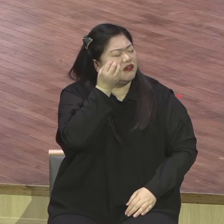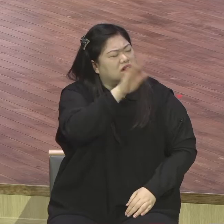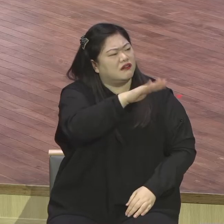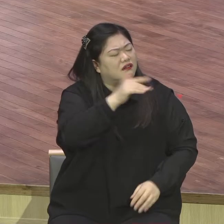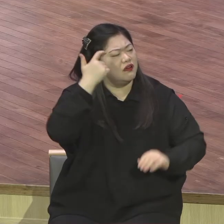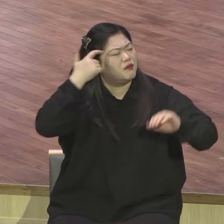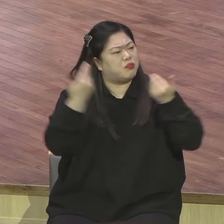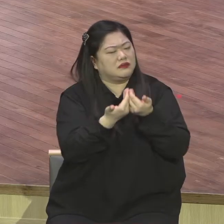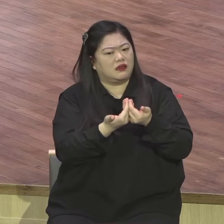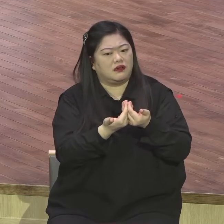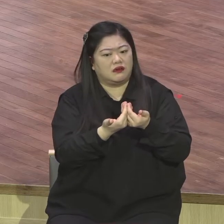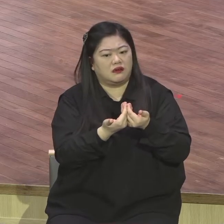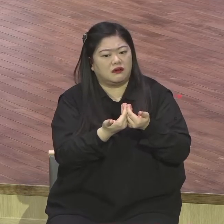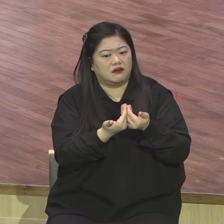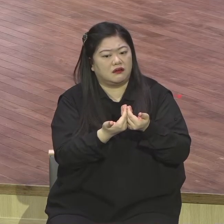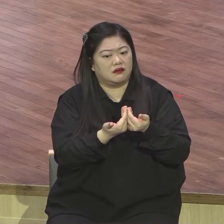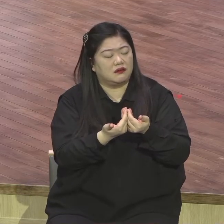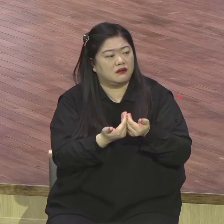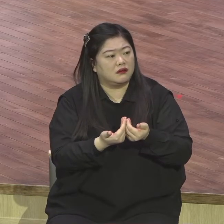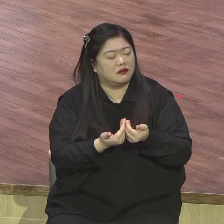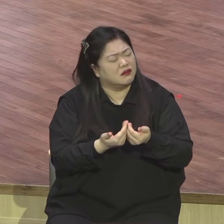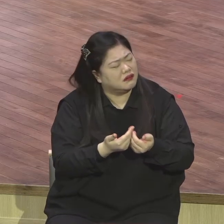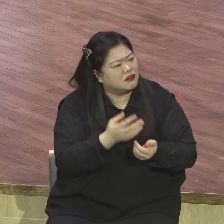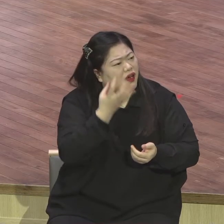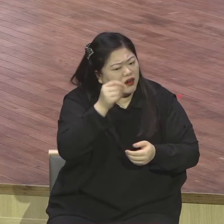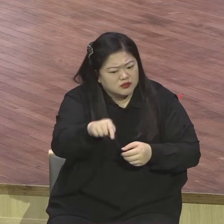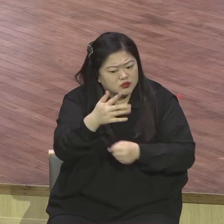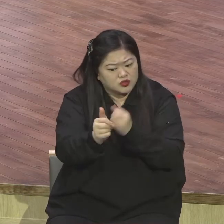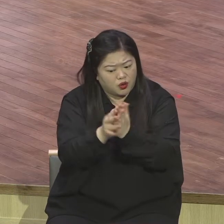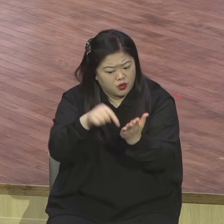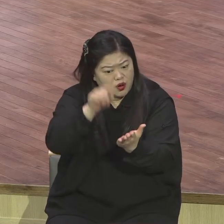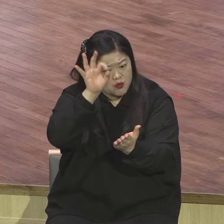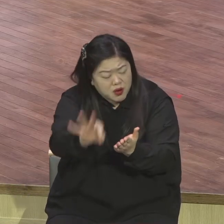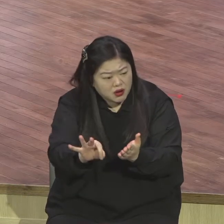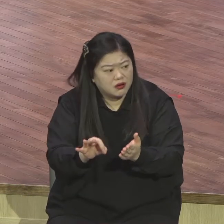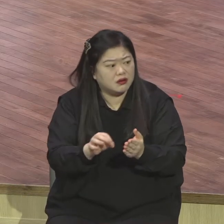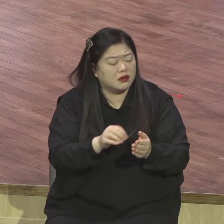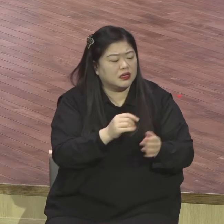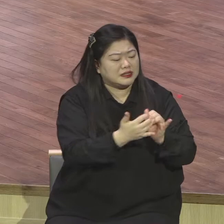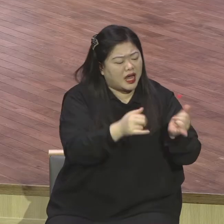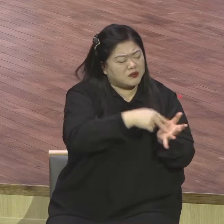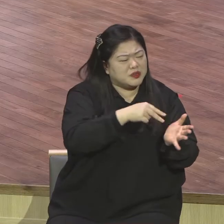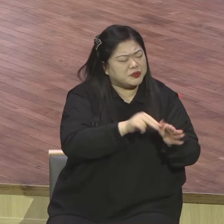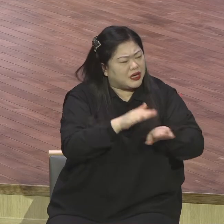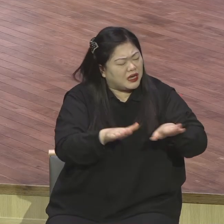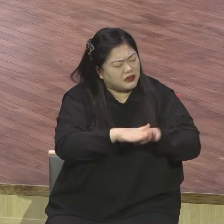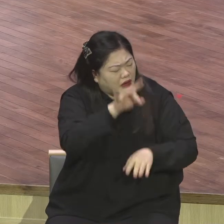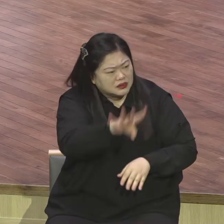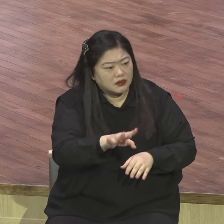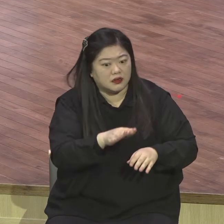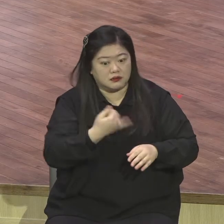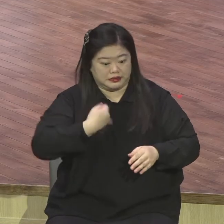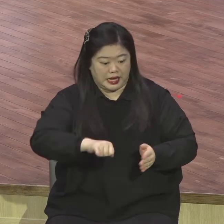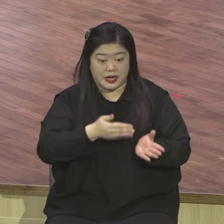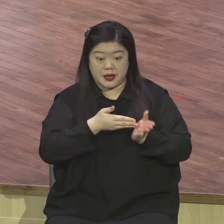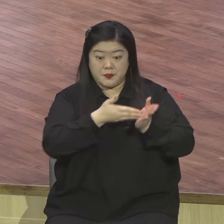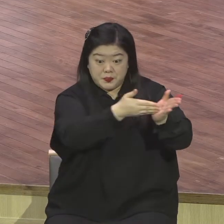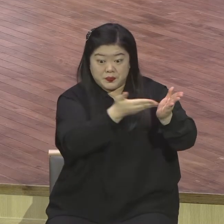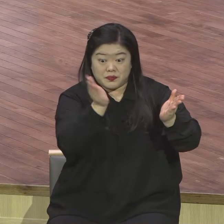지금 전부 다 실제로 그렇게 하고 있어요. 다 신실학자들이 그래서